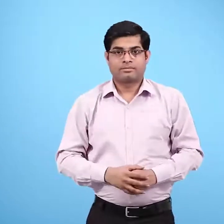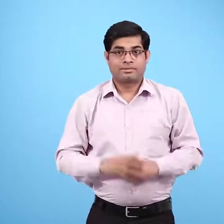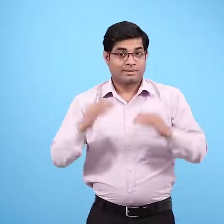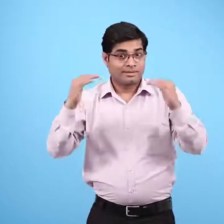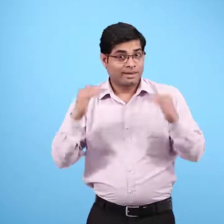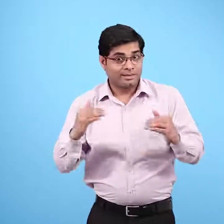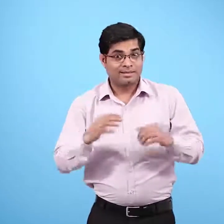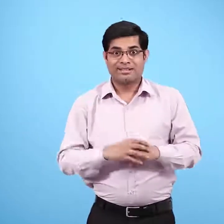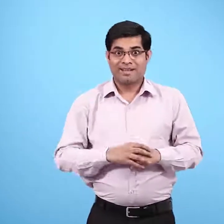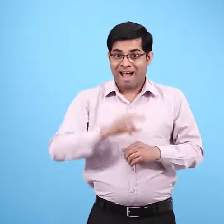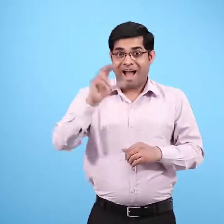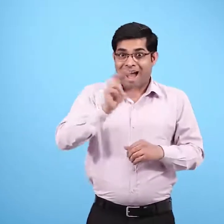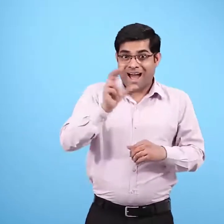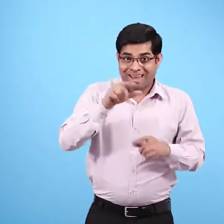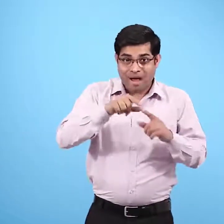कच्चा अंड़ फेटा हुआ